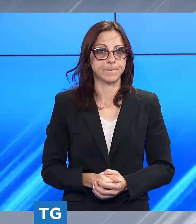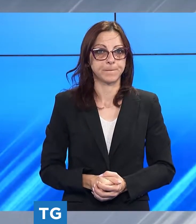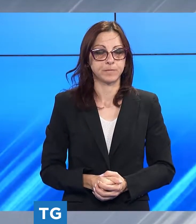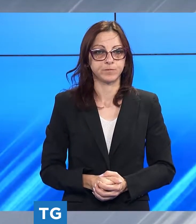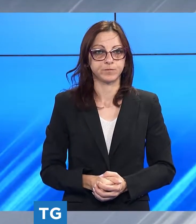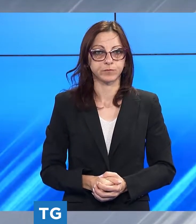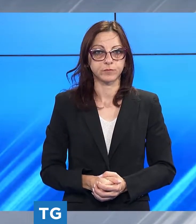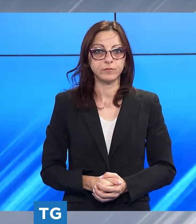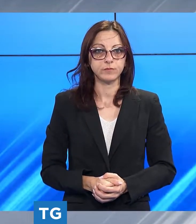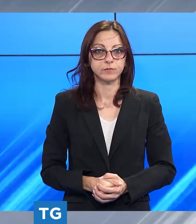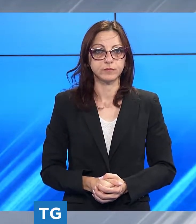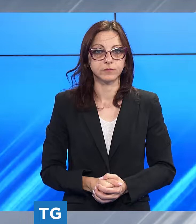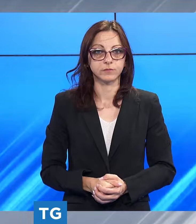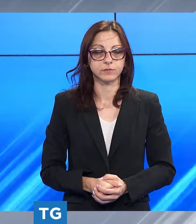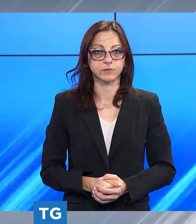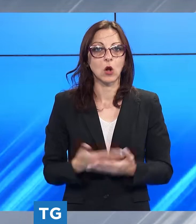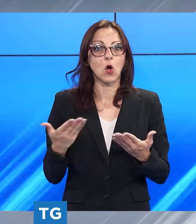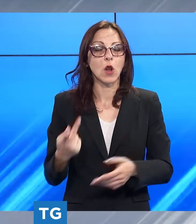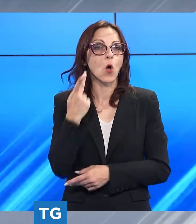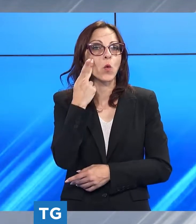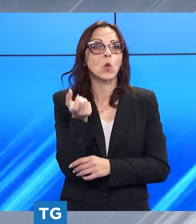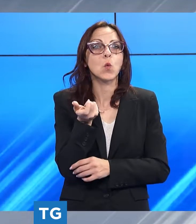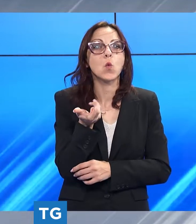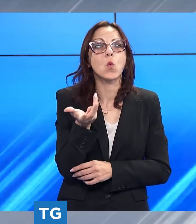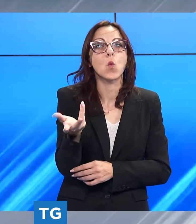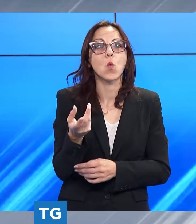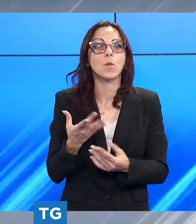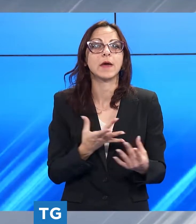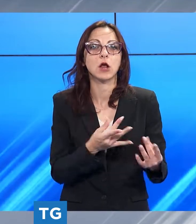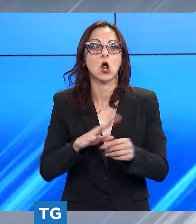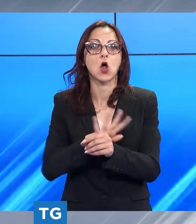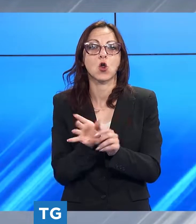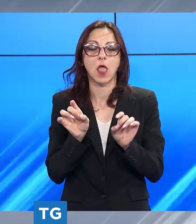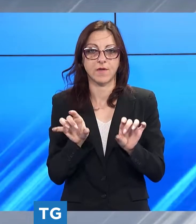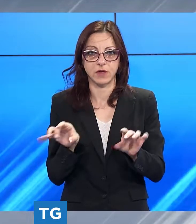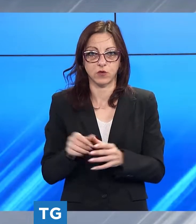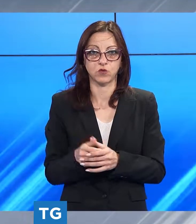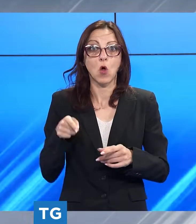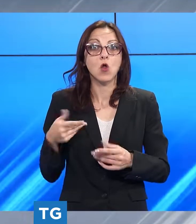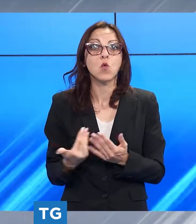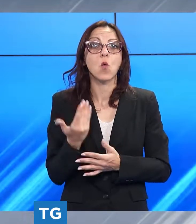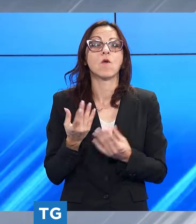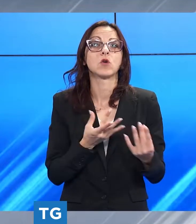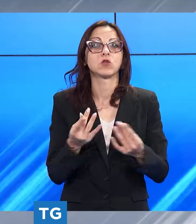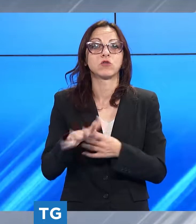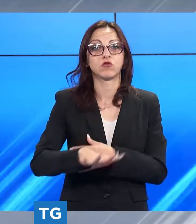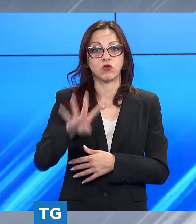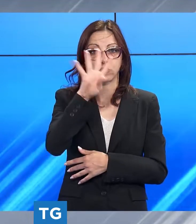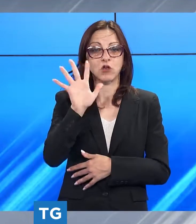e adesso guardiamo i numeri del covid oggi in toscana i nuovi contagiati sono 5